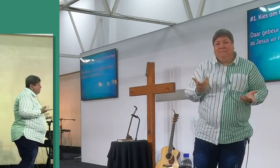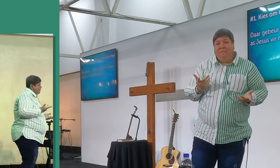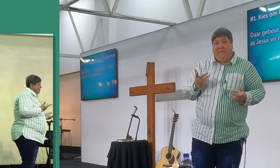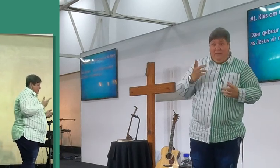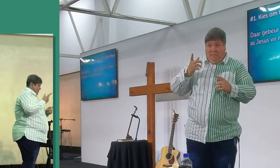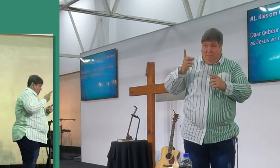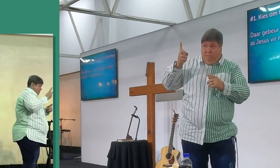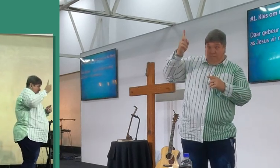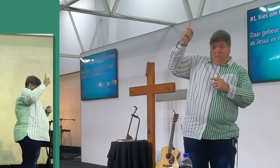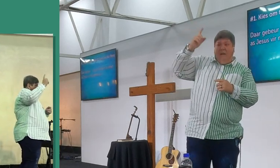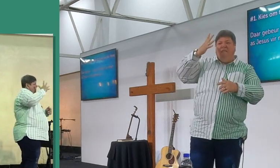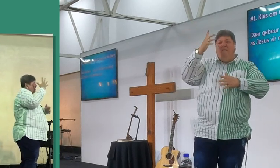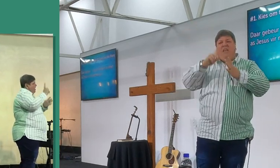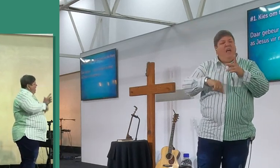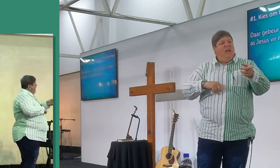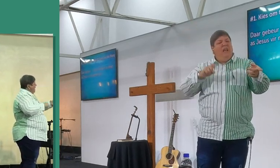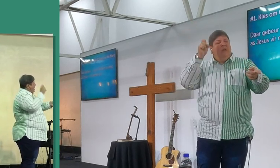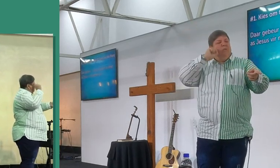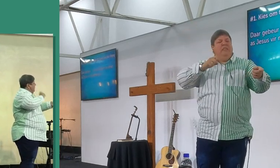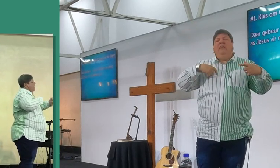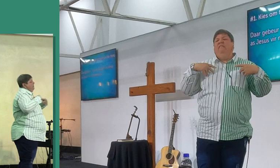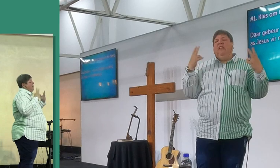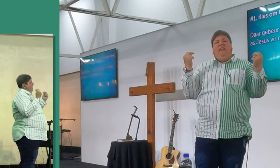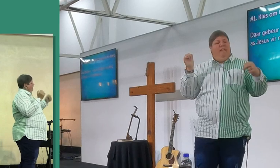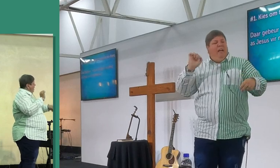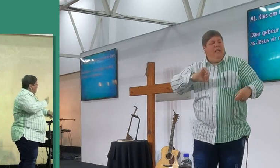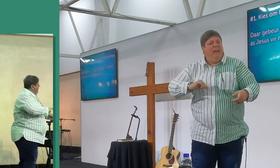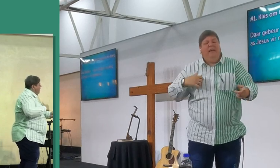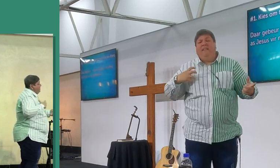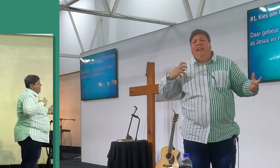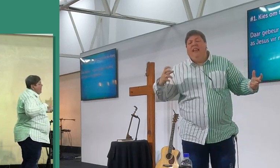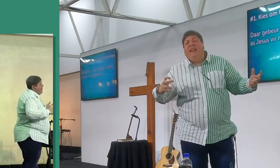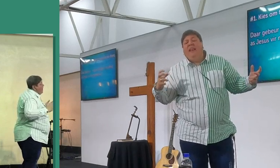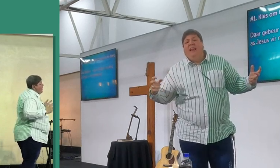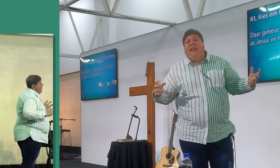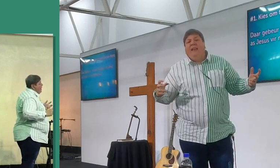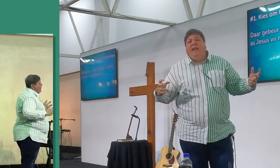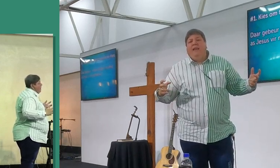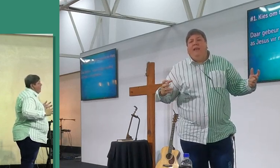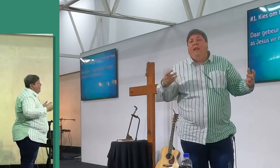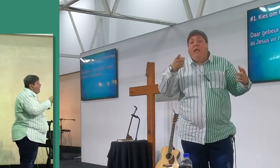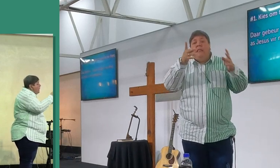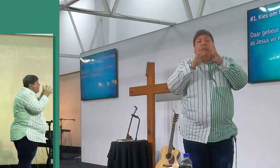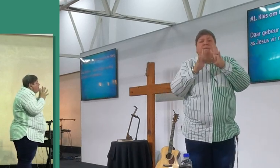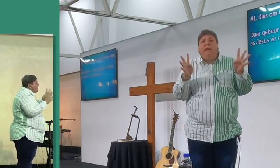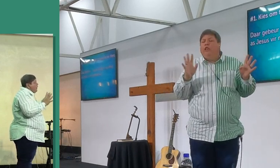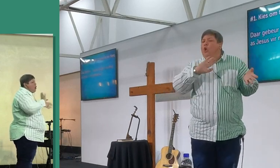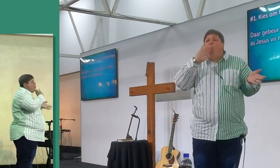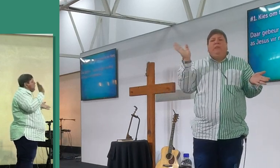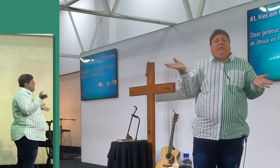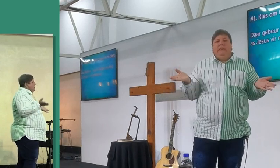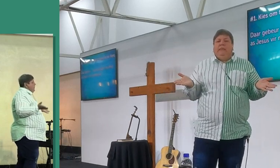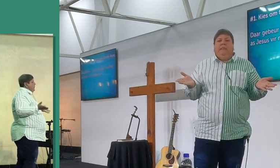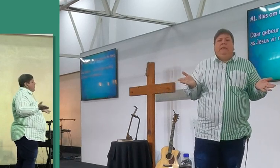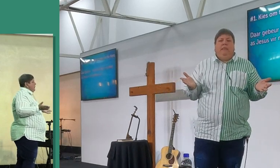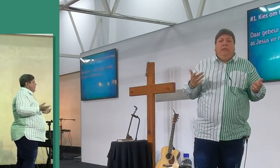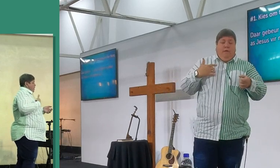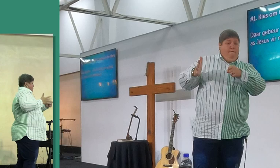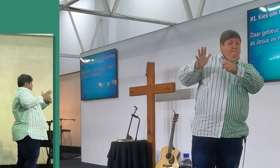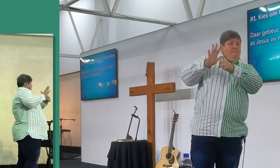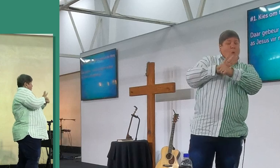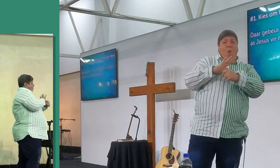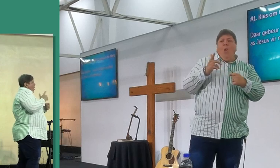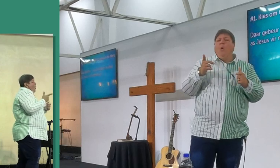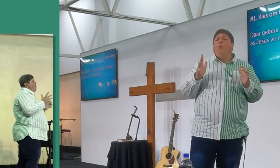dan is het oud, dan is sikking, dan wil ek iets anders sê, ek wil iets niet sê, so, das niks wat jou tevredenheid kan opvol, dat het vol